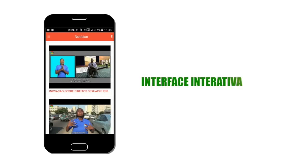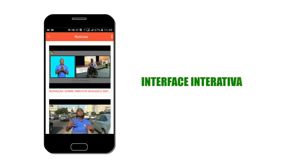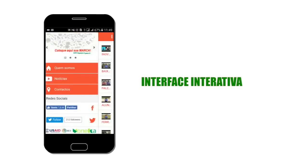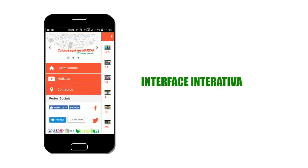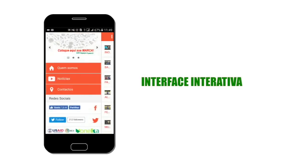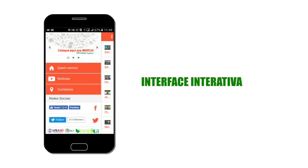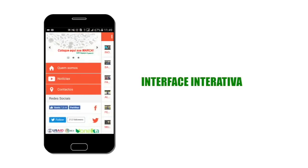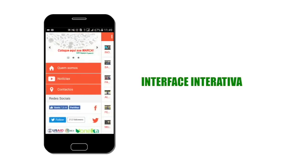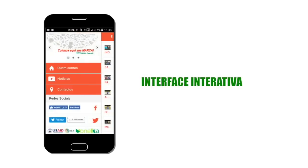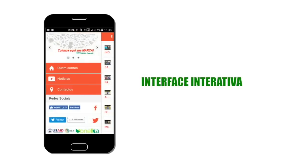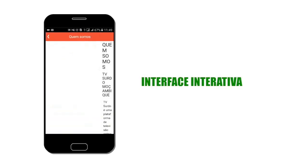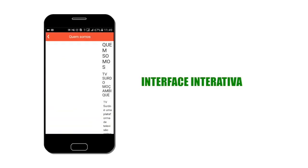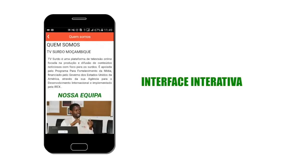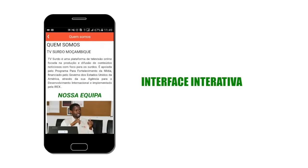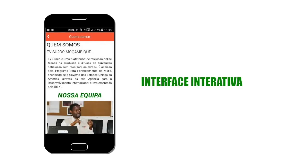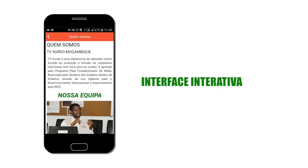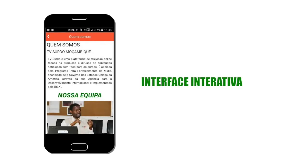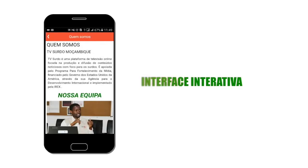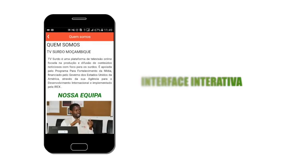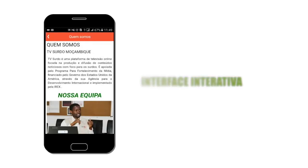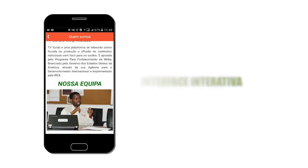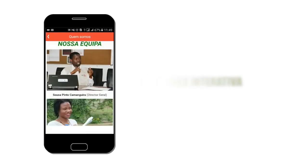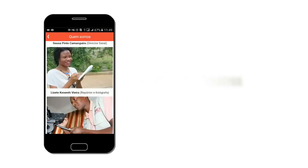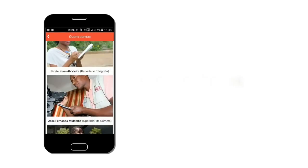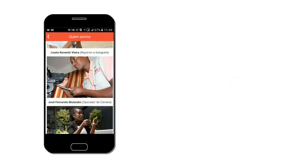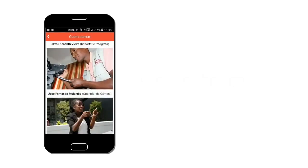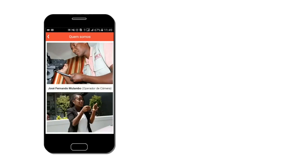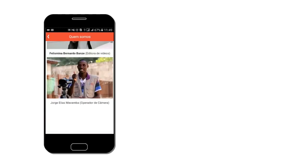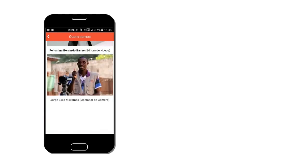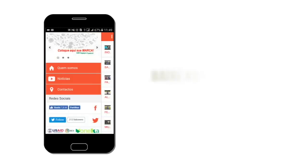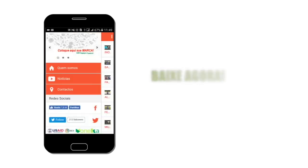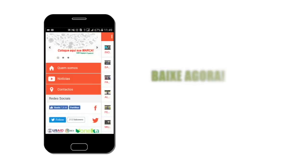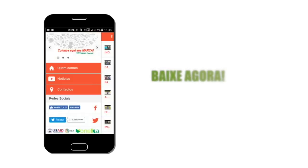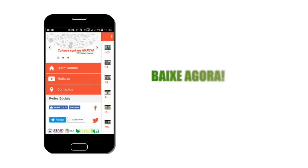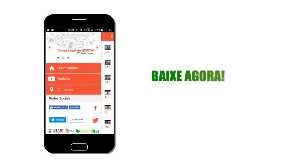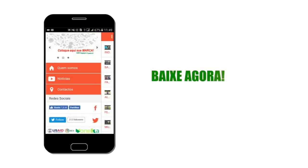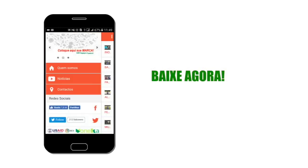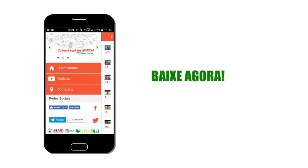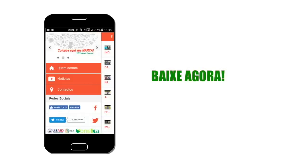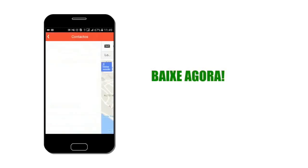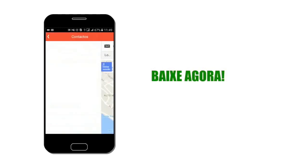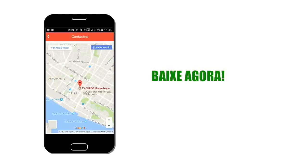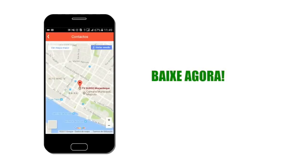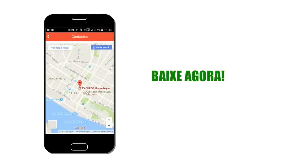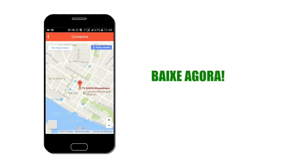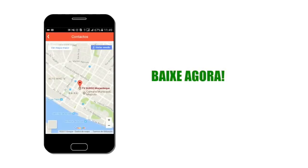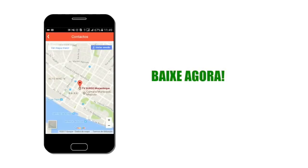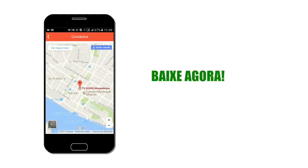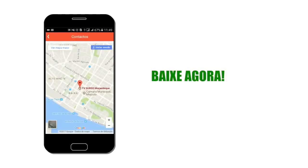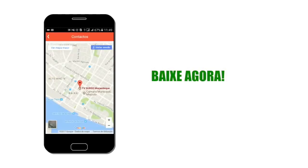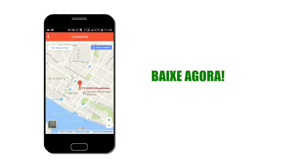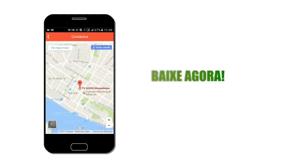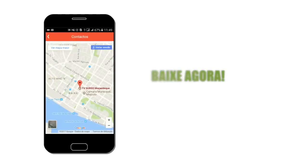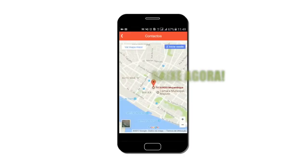possui uma interface bastante interativa de que está à espera? baixe agora TV surdo